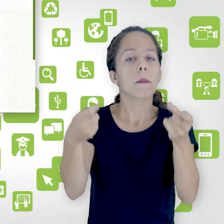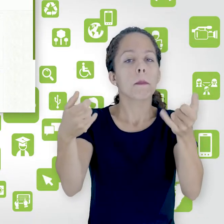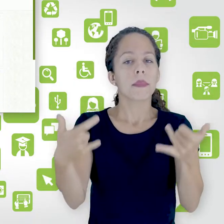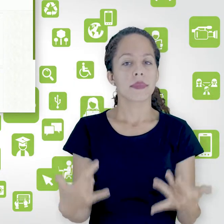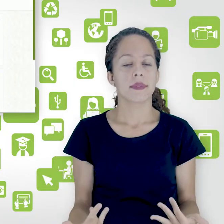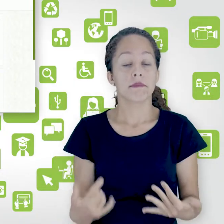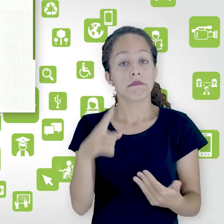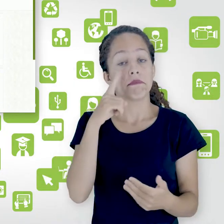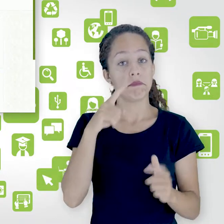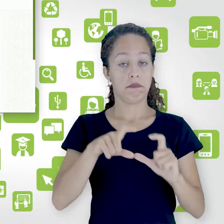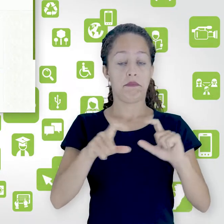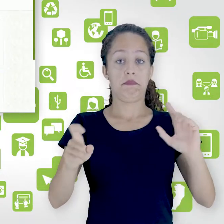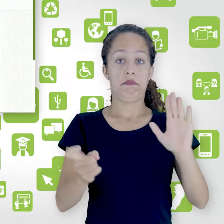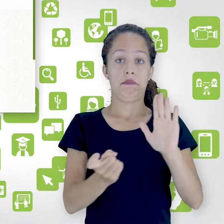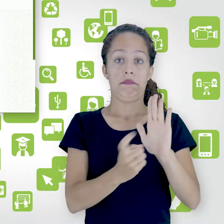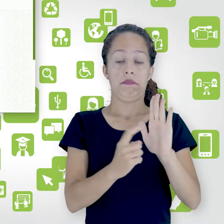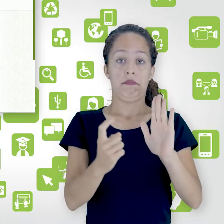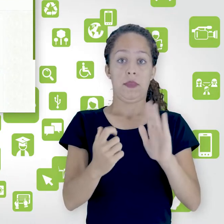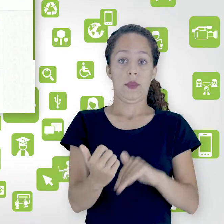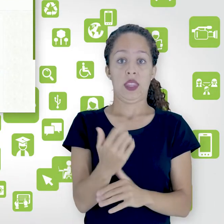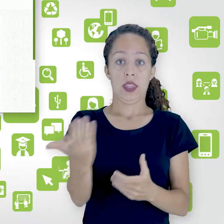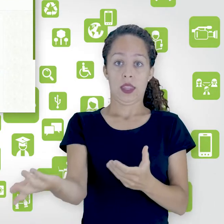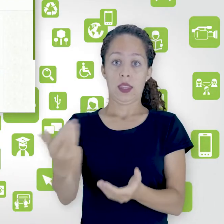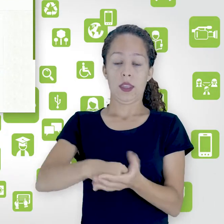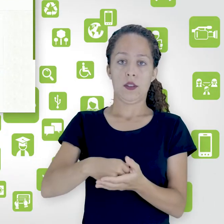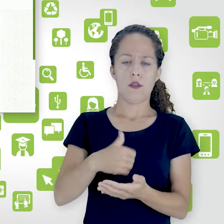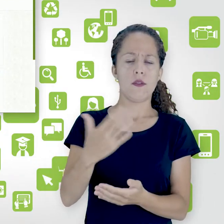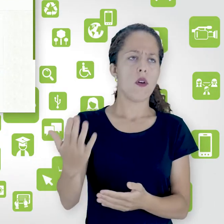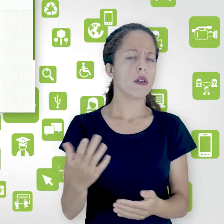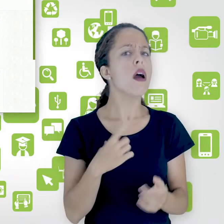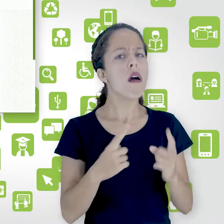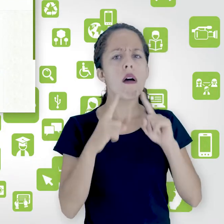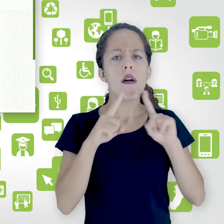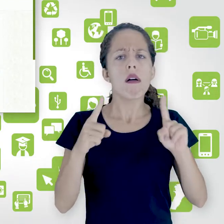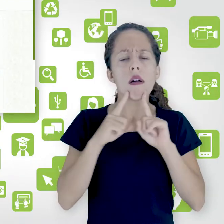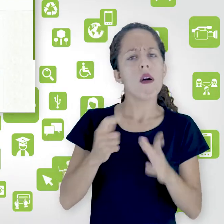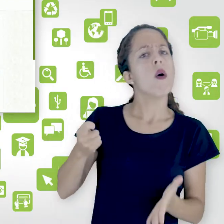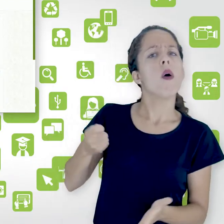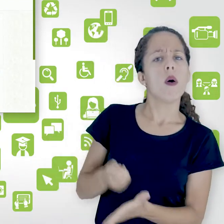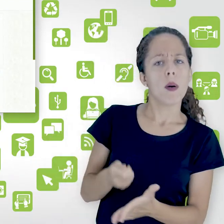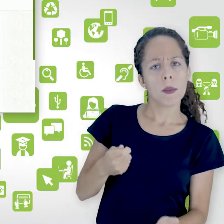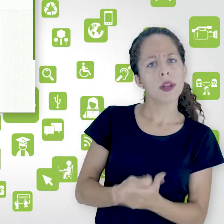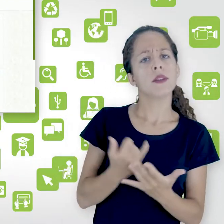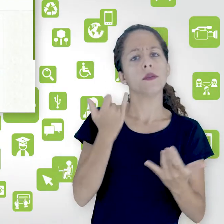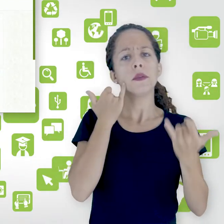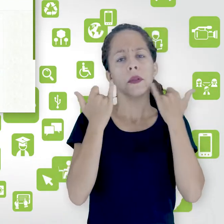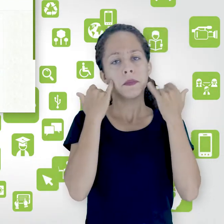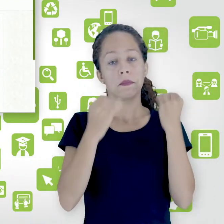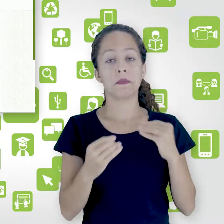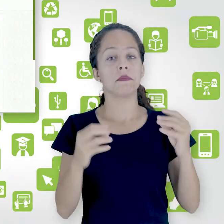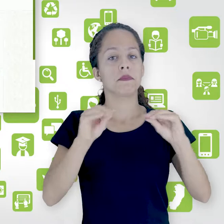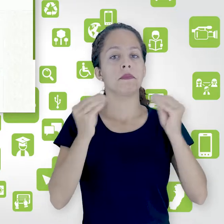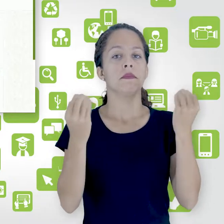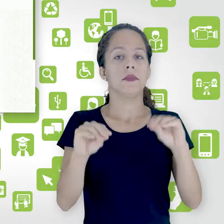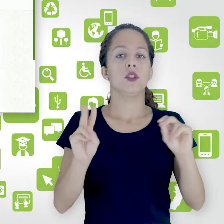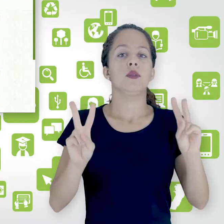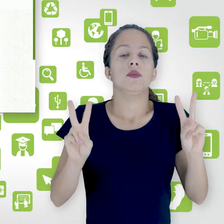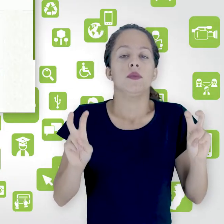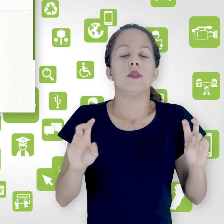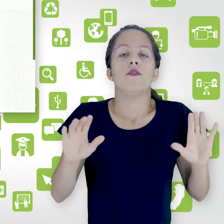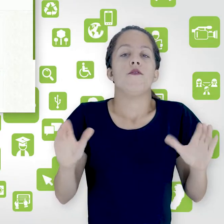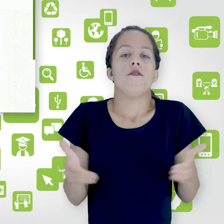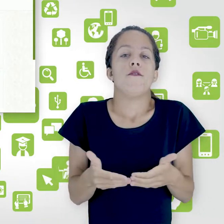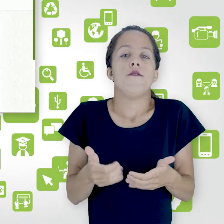você vê que aqui quando a gente clica dentro e fora do campo ele já reclama dizendo inserir um valor então vamos dar um nome aqui para o fórum esse será o